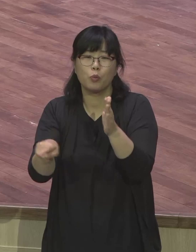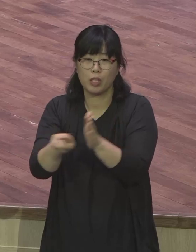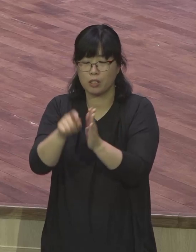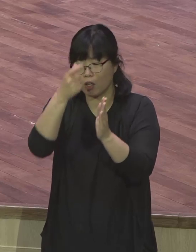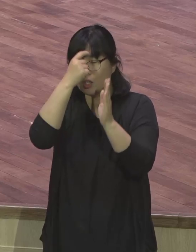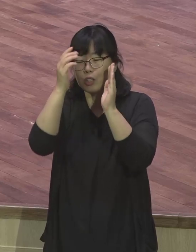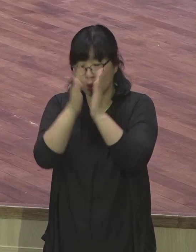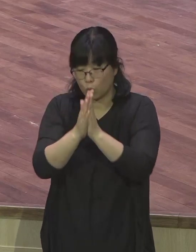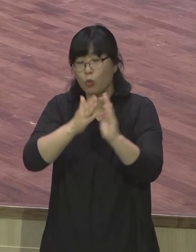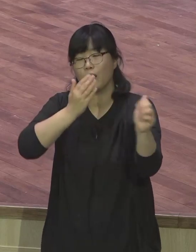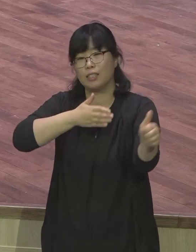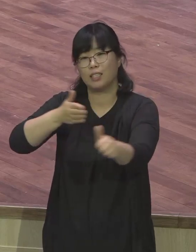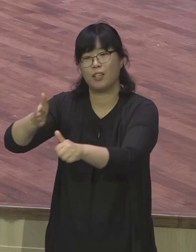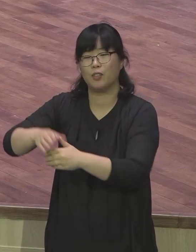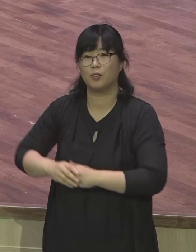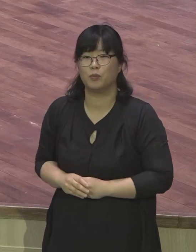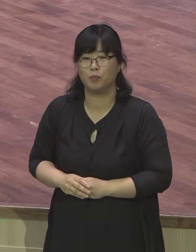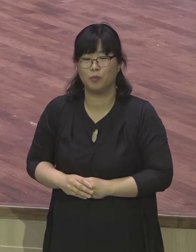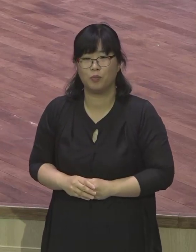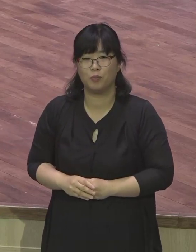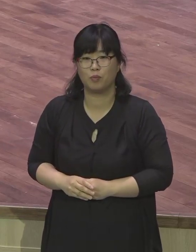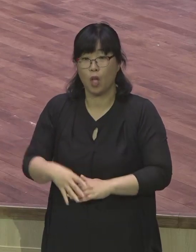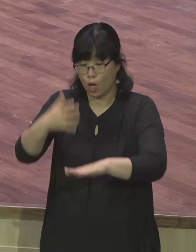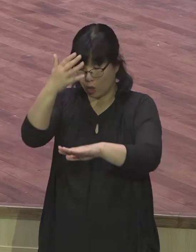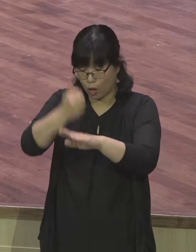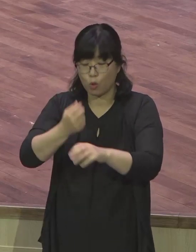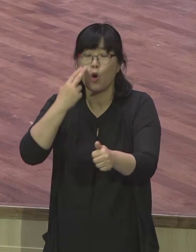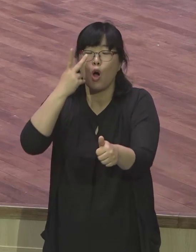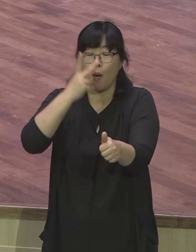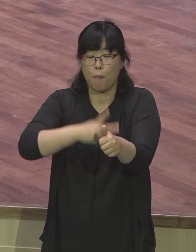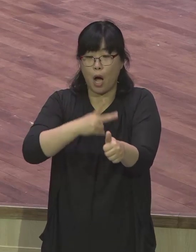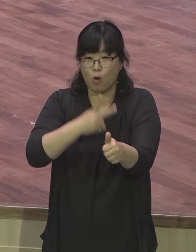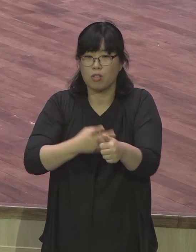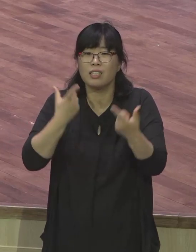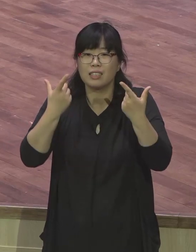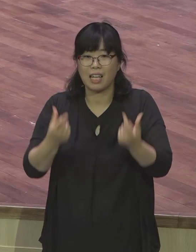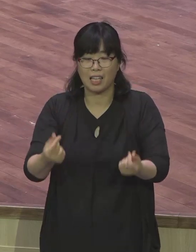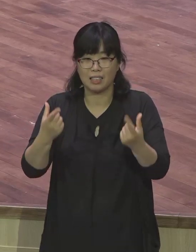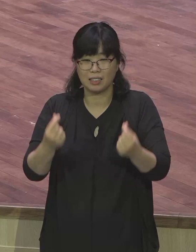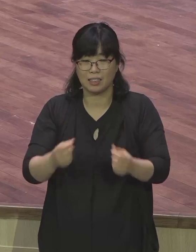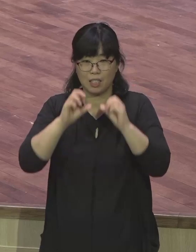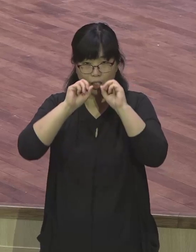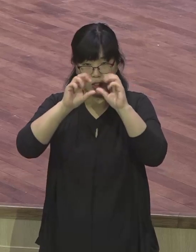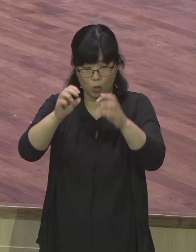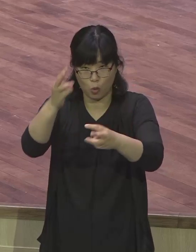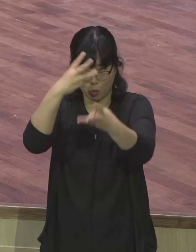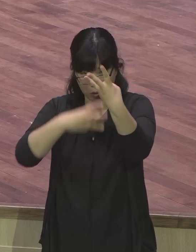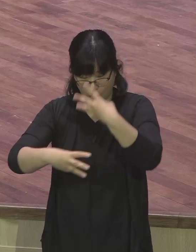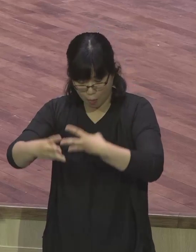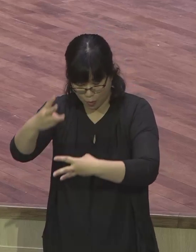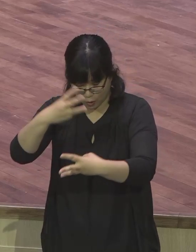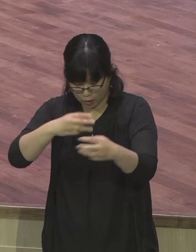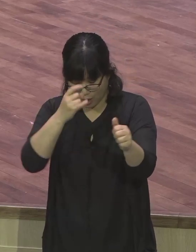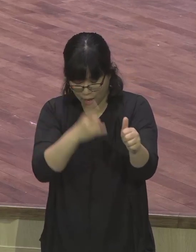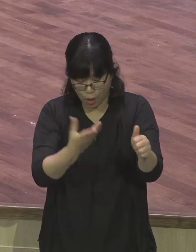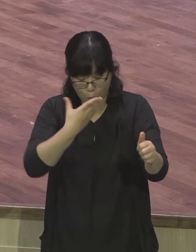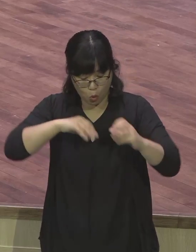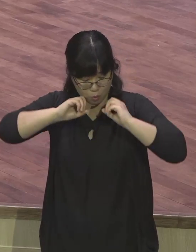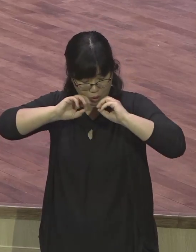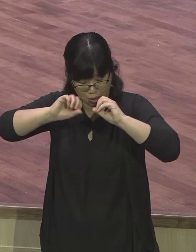그리고 이 시대의 바울처럼 전도와 성격 속에서 그리고 랩런트 운동 속에서 하나님께 쓰임받는 성대님들 시기를